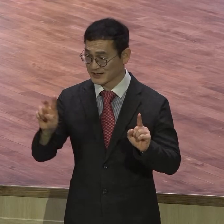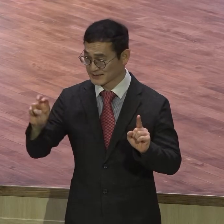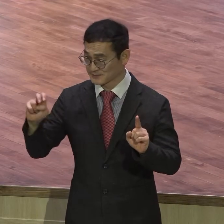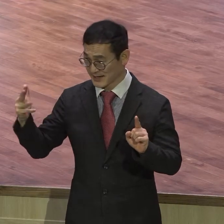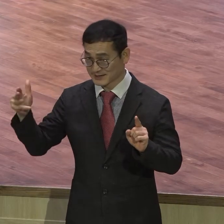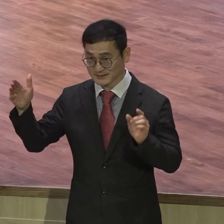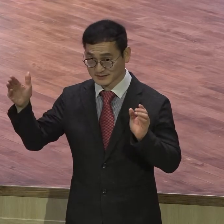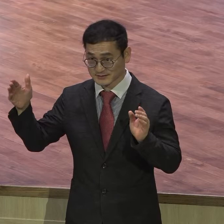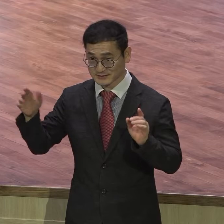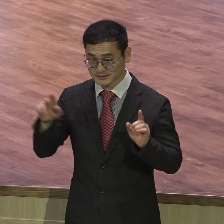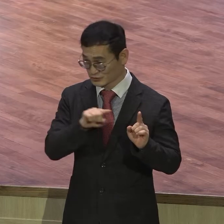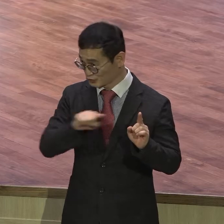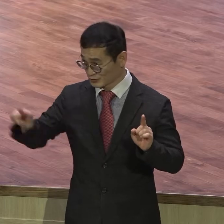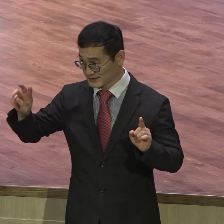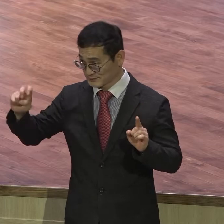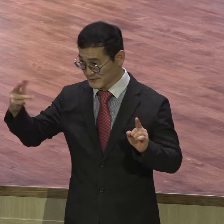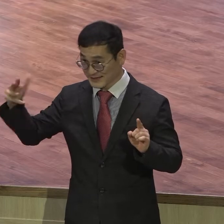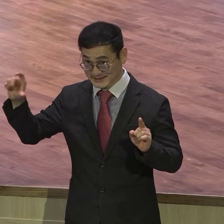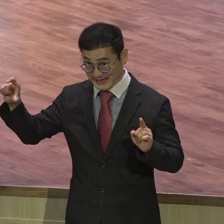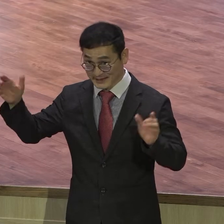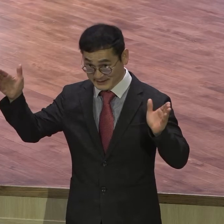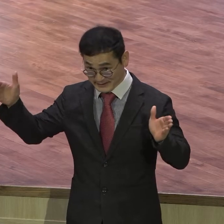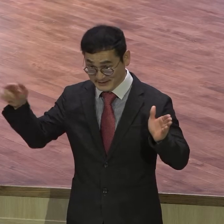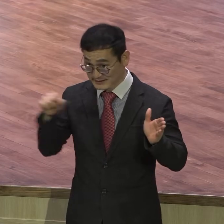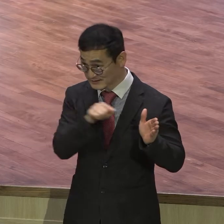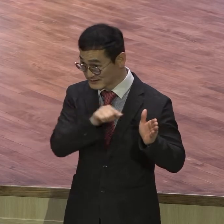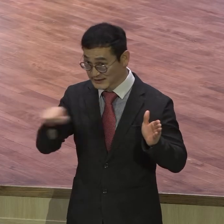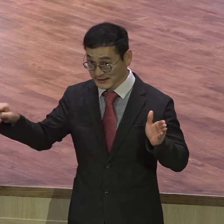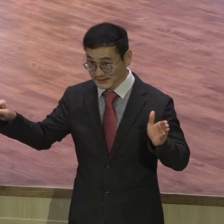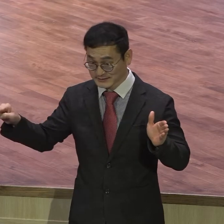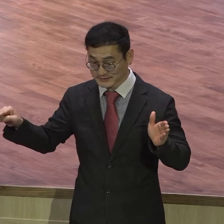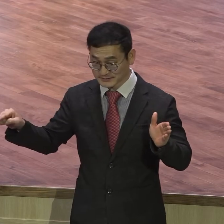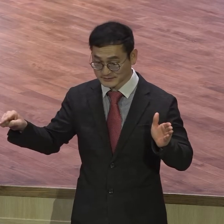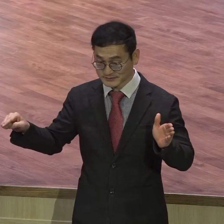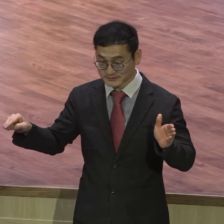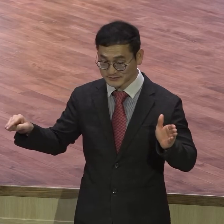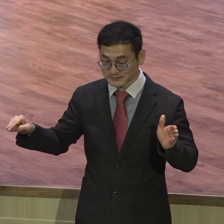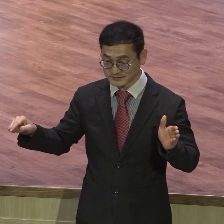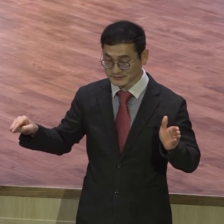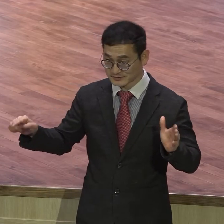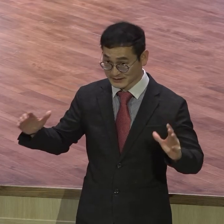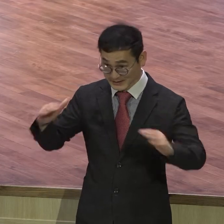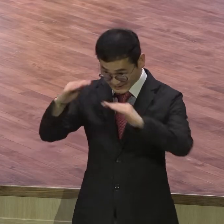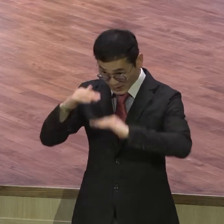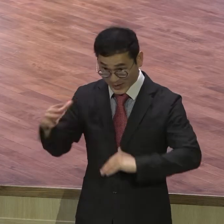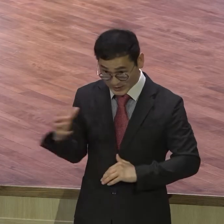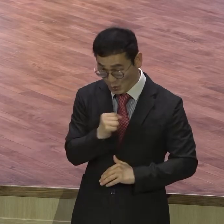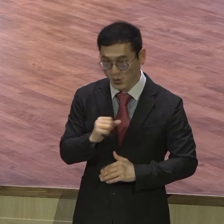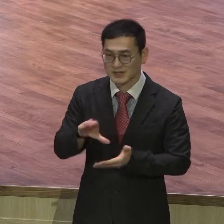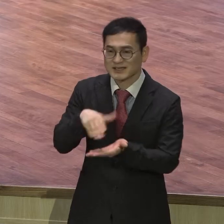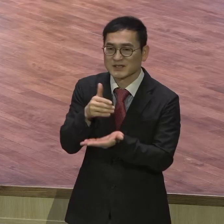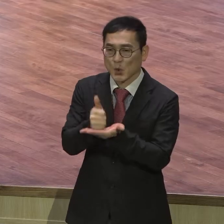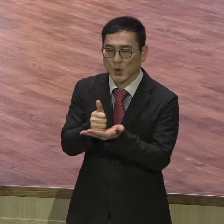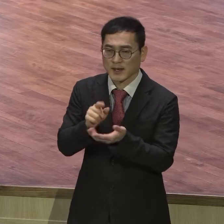쫙 여러분 성경만 가지고도 상대에 대해서 그리스도를 설명할 수 있어야 돼요 제가 장식이부터 게시록까지